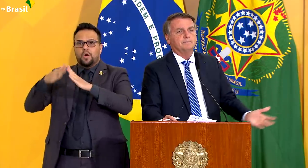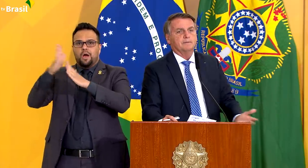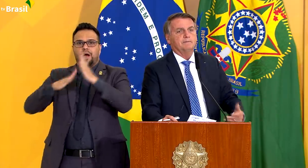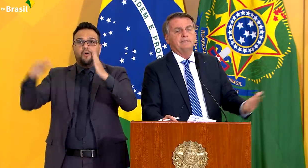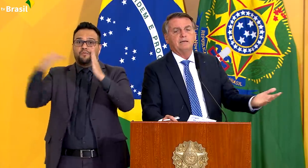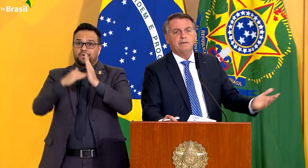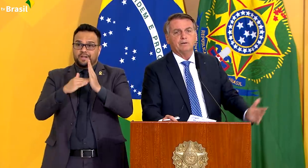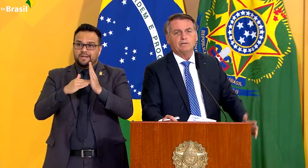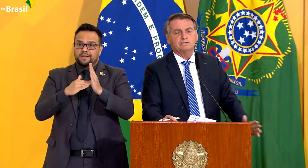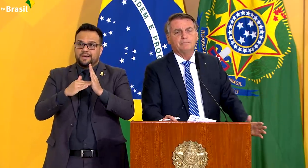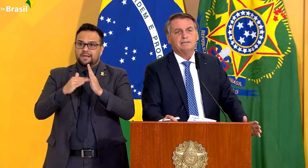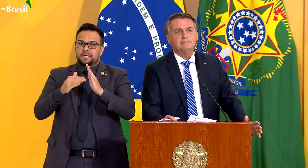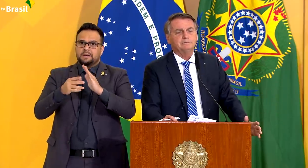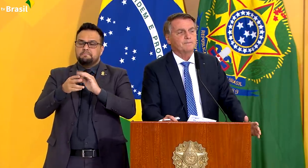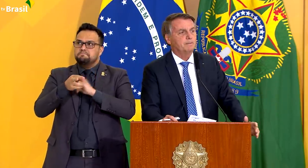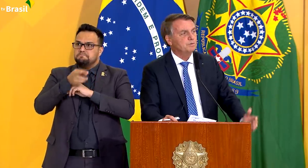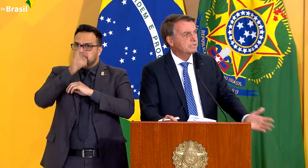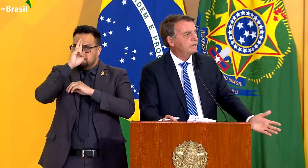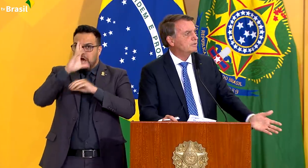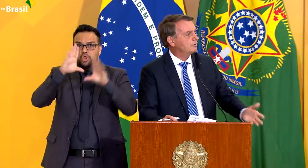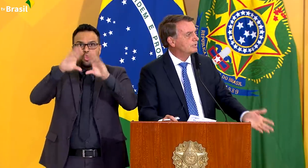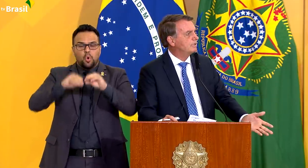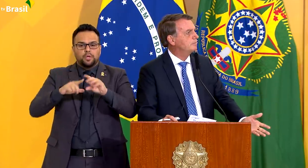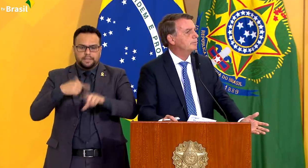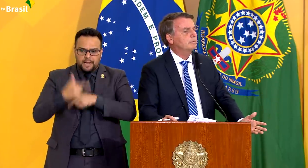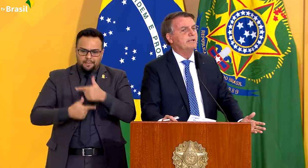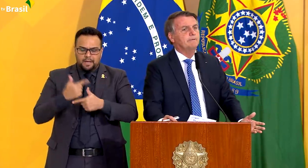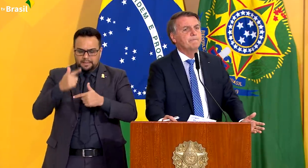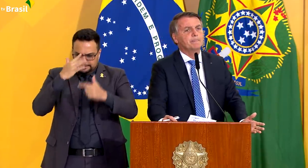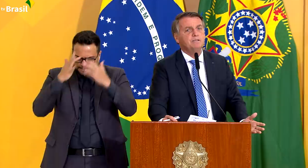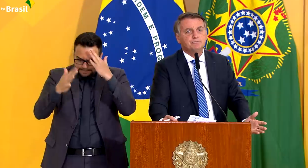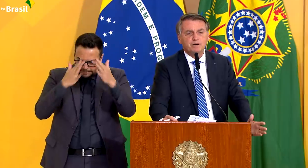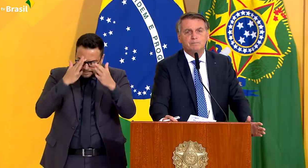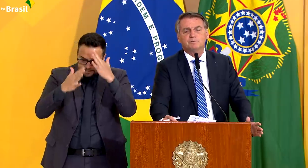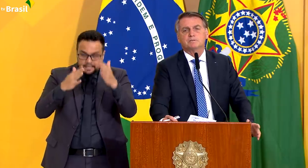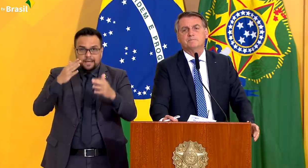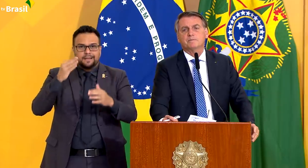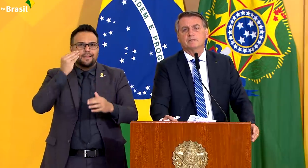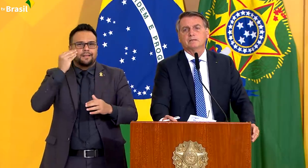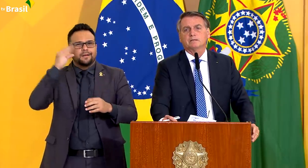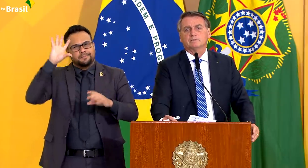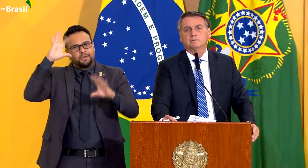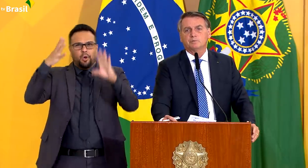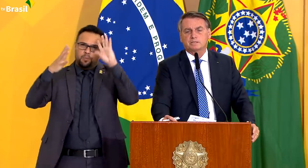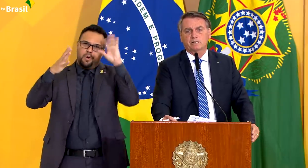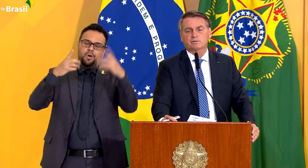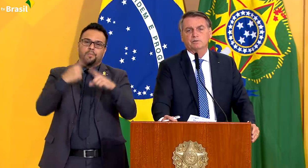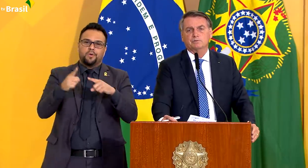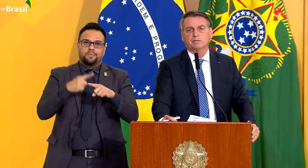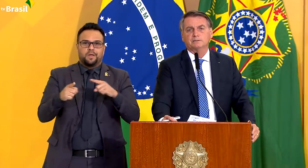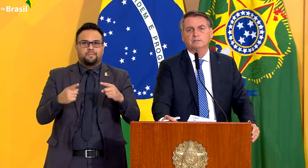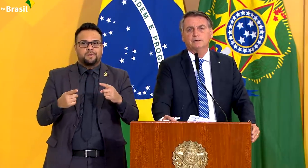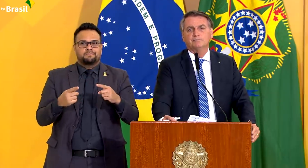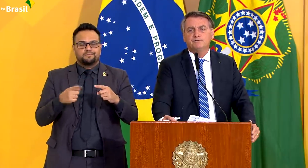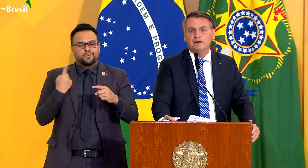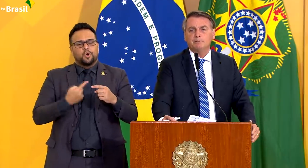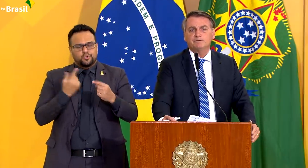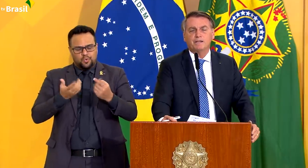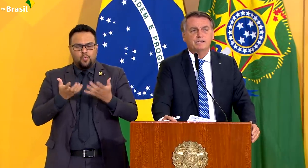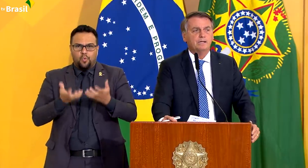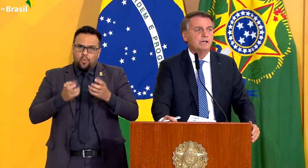vai até meia-noite trabalhando, buscando solução para um problema e vamos buscando soluções.